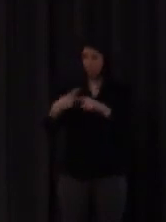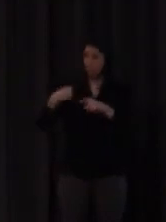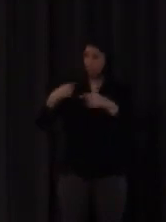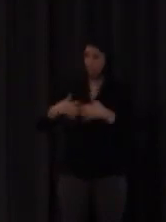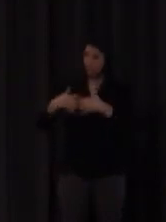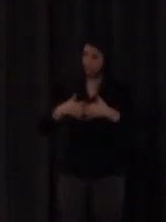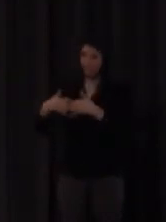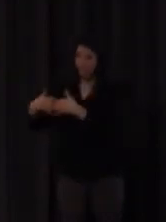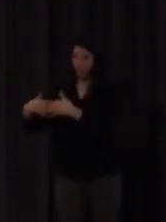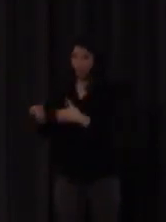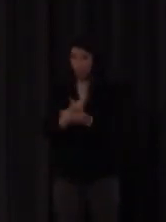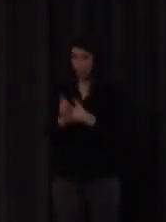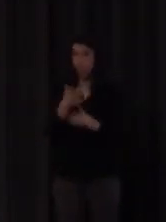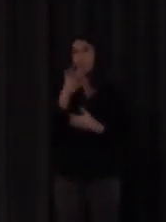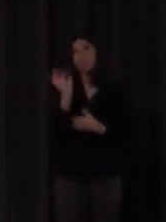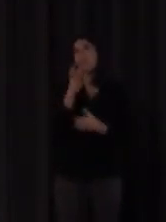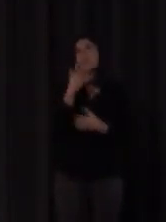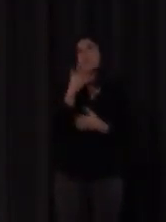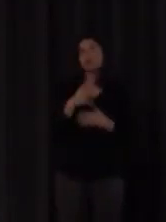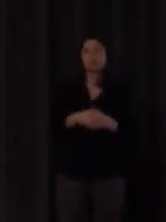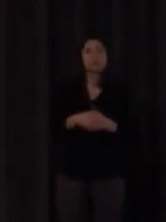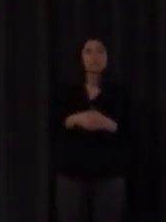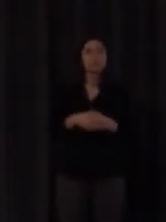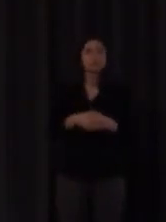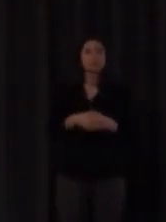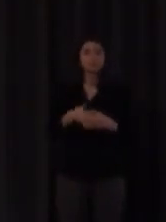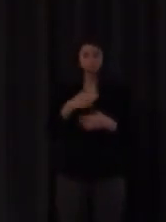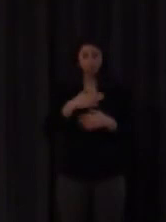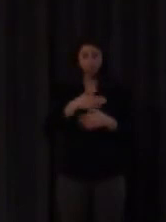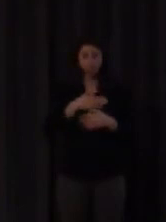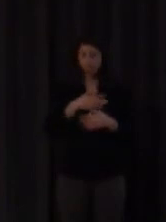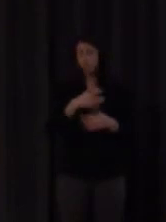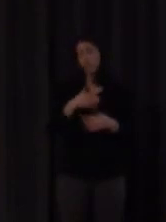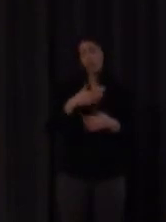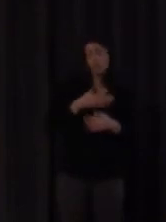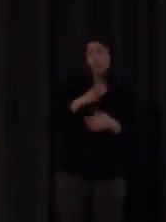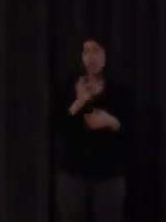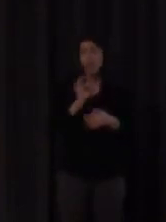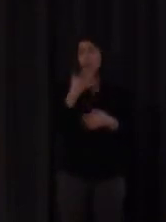a lo largo de mi historia ni a los alumnos oyentes no se les dice